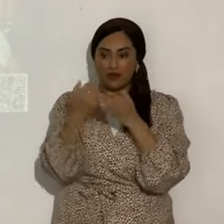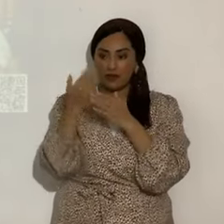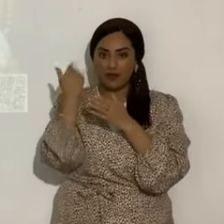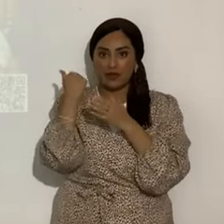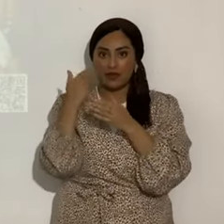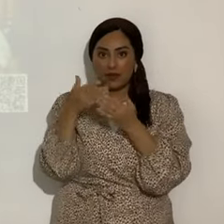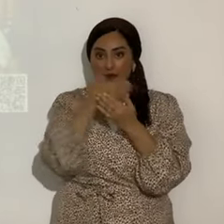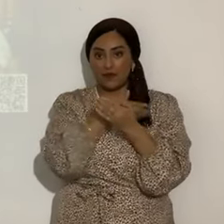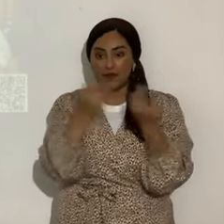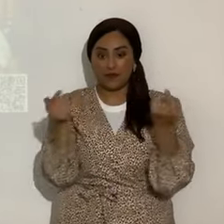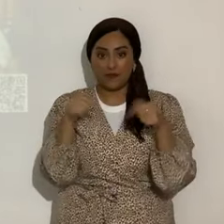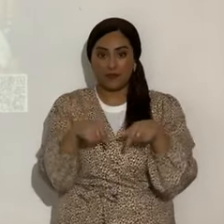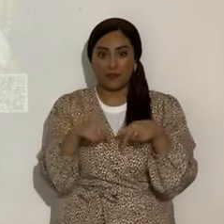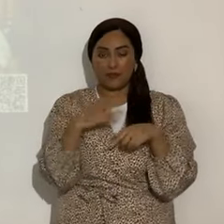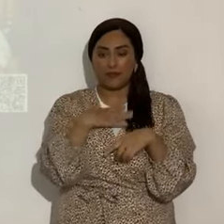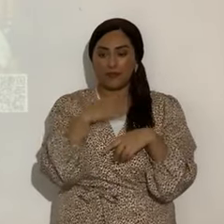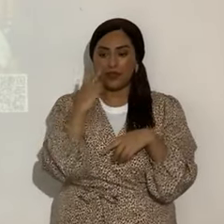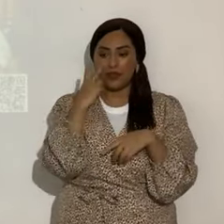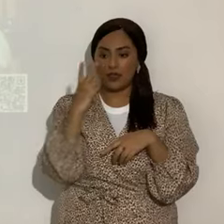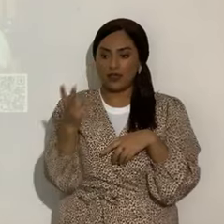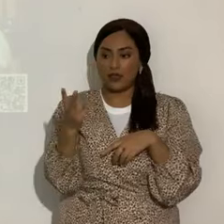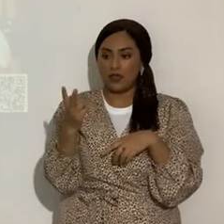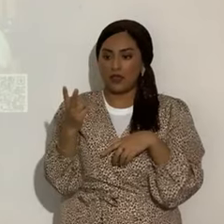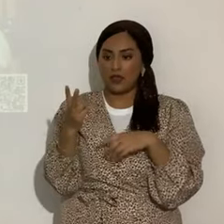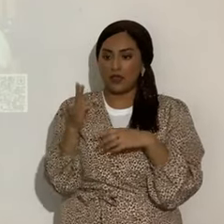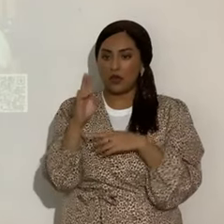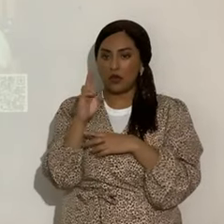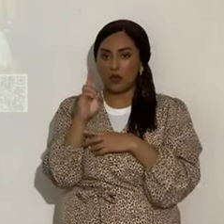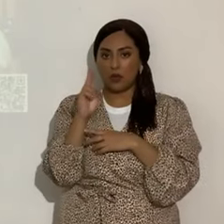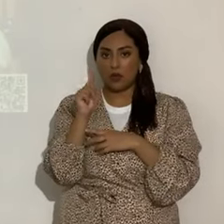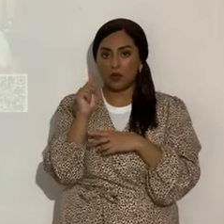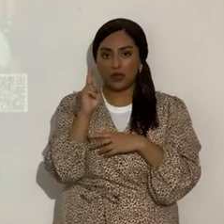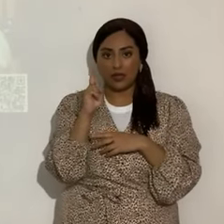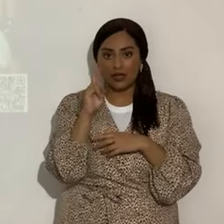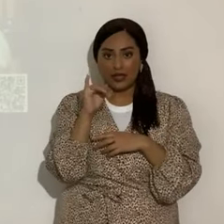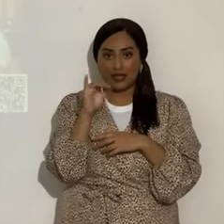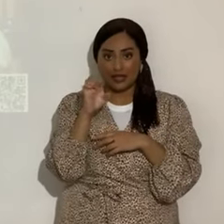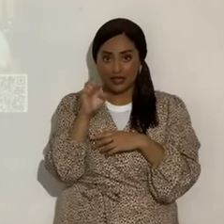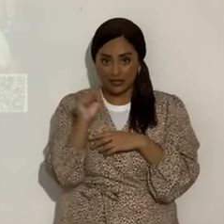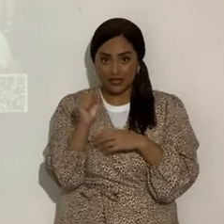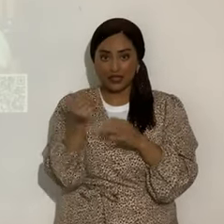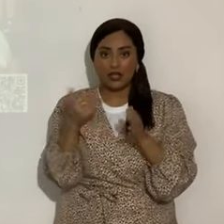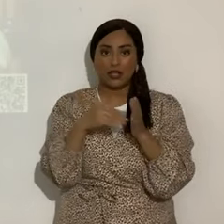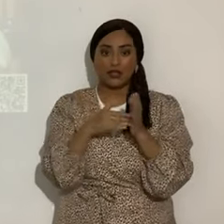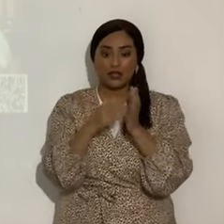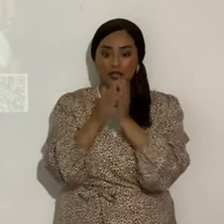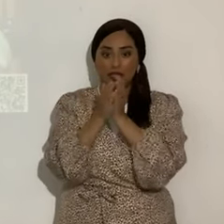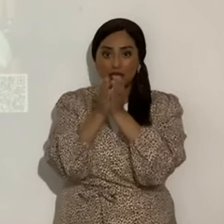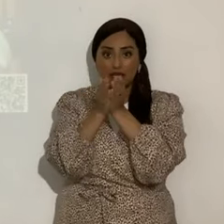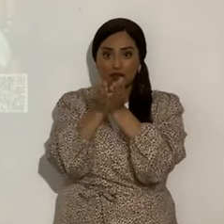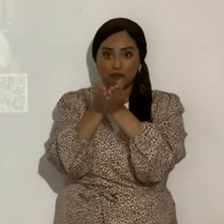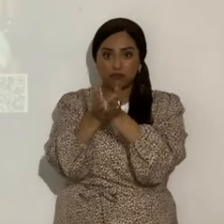con ustedes, me enteré que los hutíes volvieron, hoy hundieron un barco petrolero gigante.